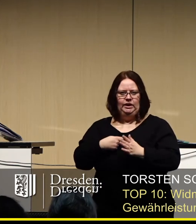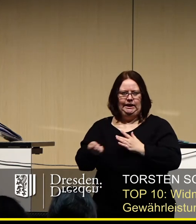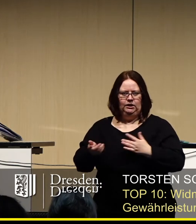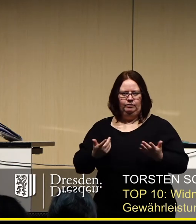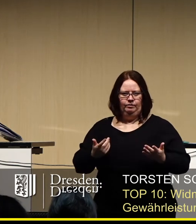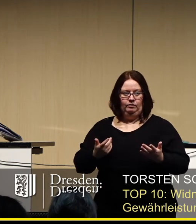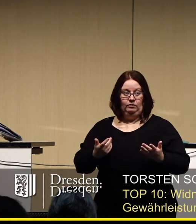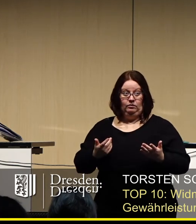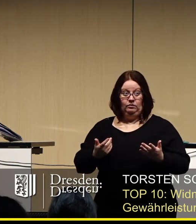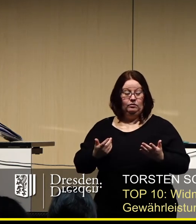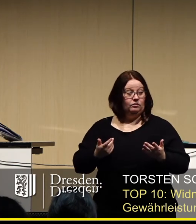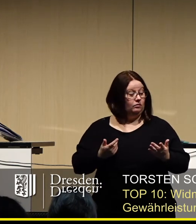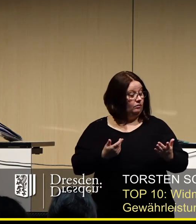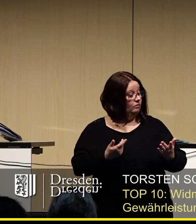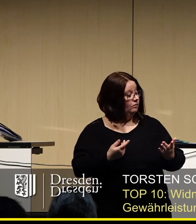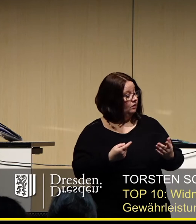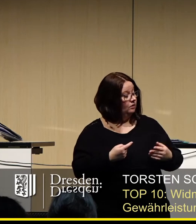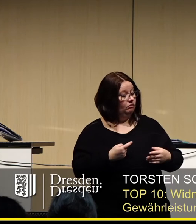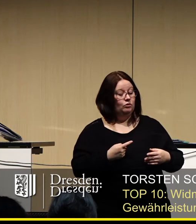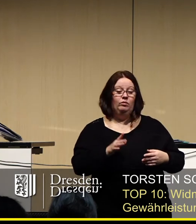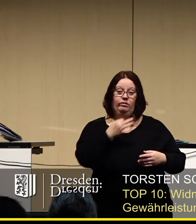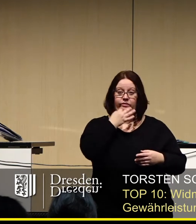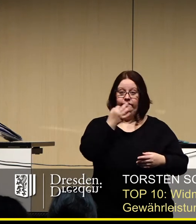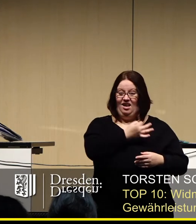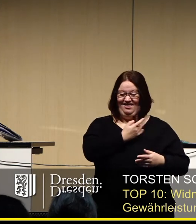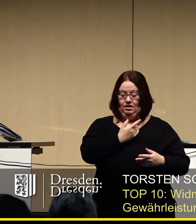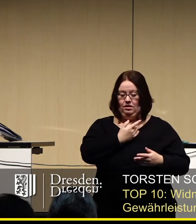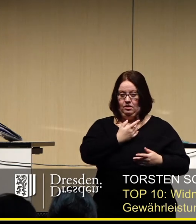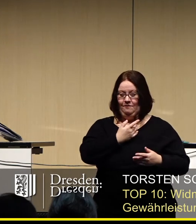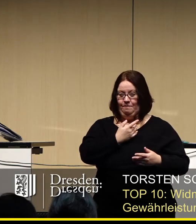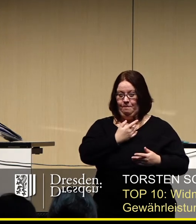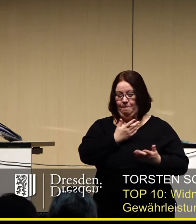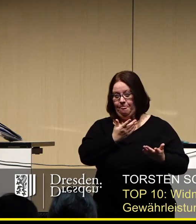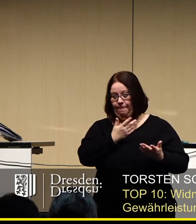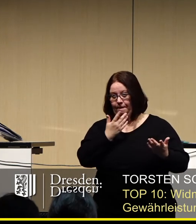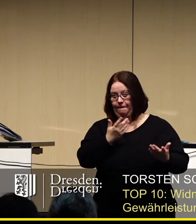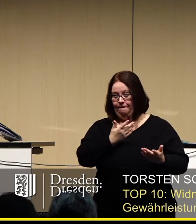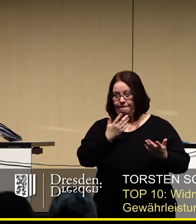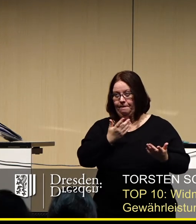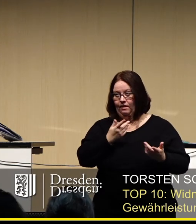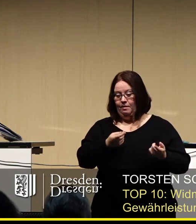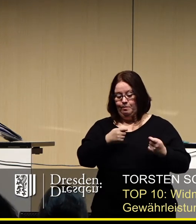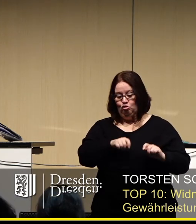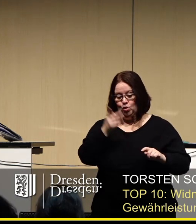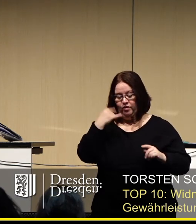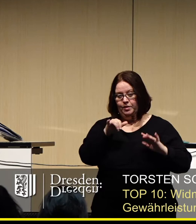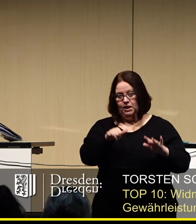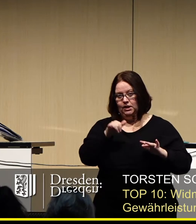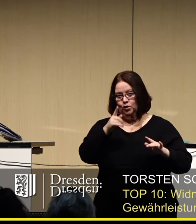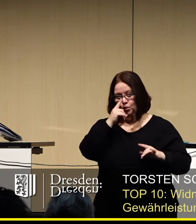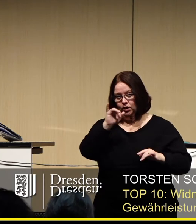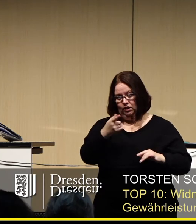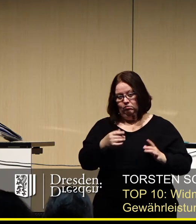Es ist die Frage nochmal an den Oberbürgermeister in diesem Zusammenhang, wie würden Sie jetzt sozusagen dann diesen Beschluss, an den wir hier im Stadtrat